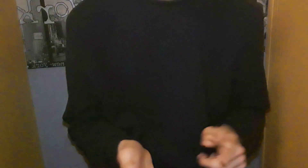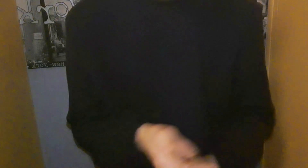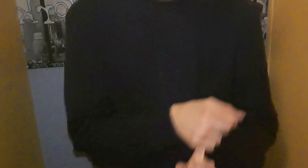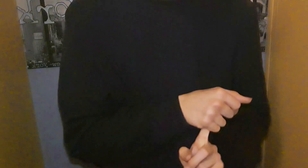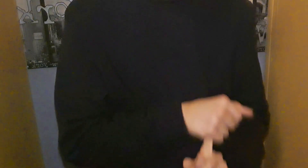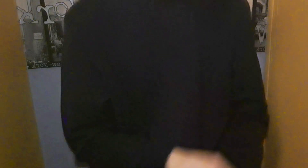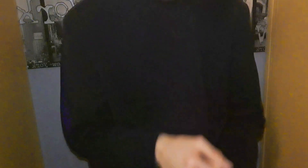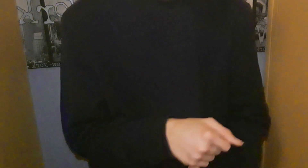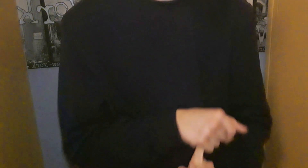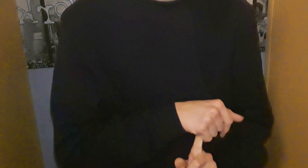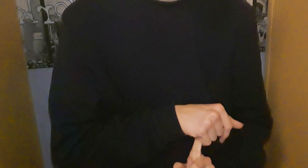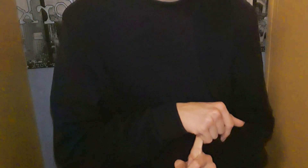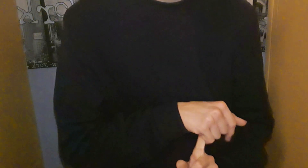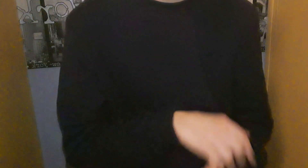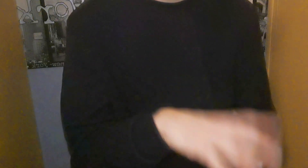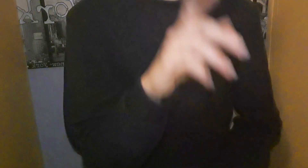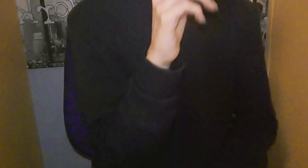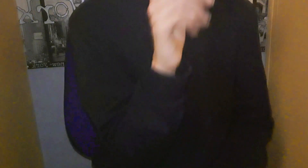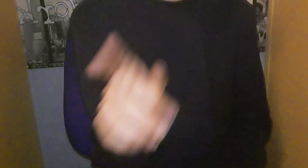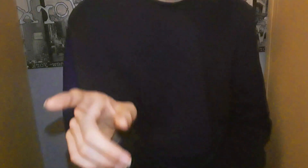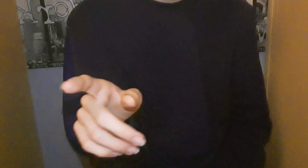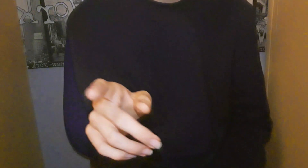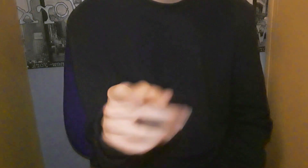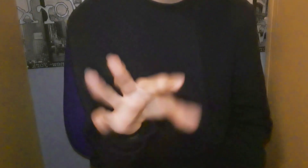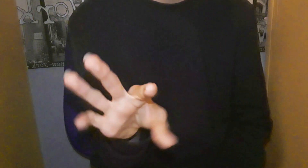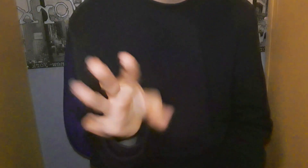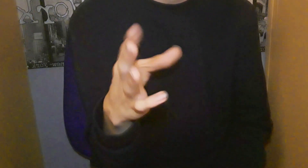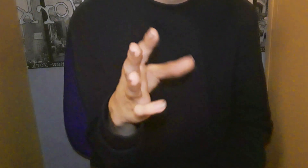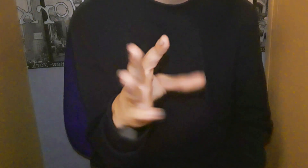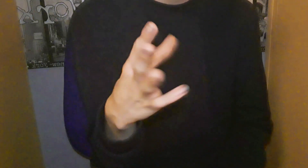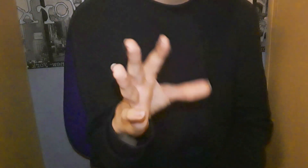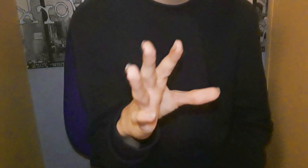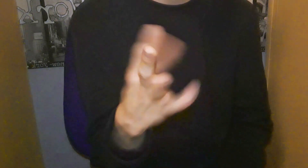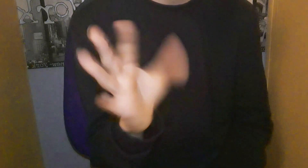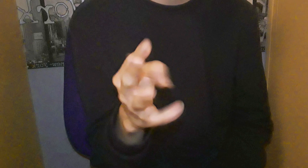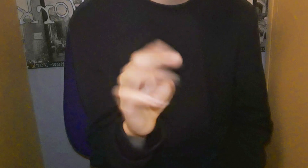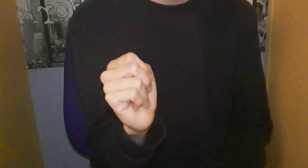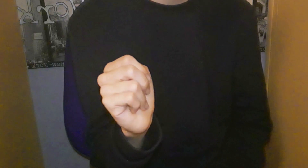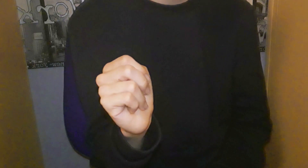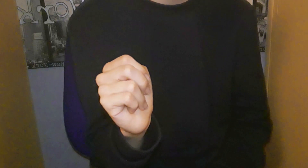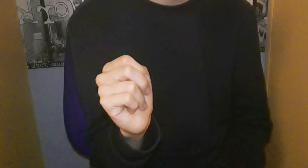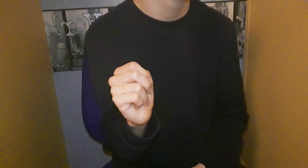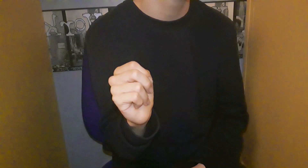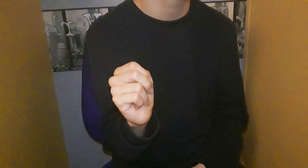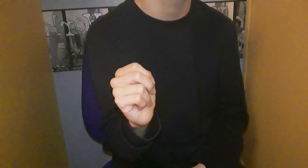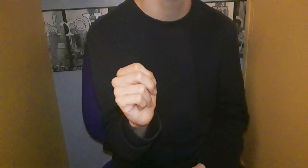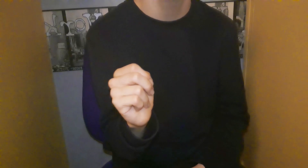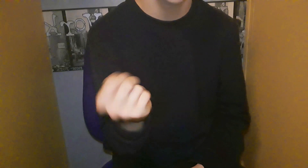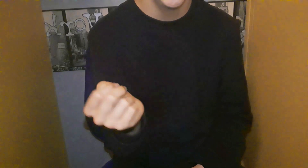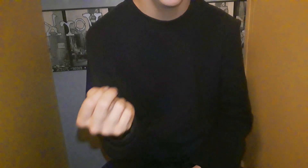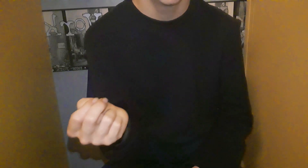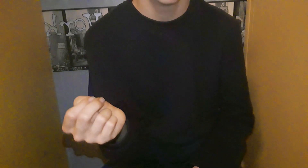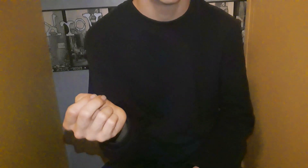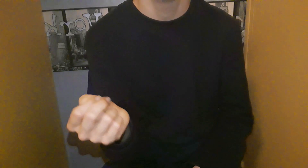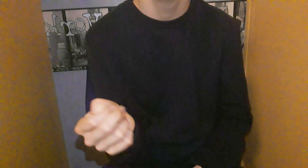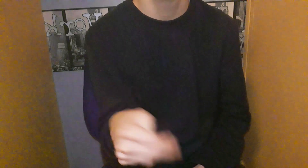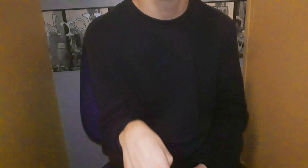montage Donc là Par exemple Je sais que pour cette vidéo Là on est à 10 minutes Ouais je vais être En 12-15 minutes Ouais bah Du coup J'en